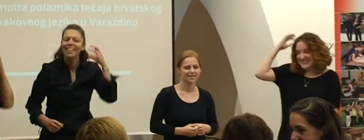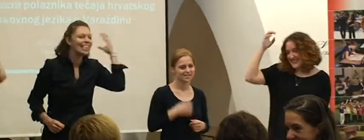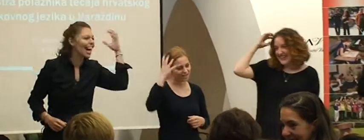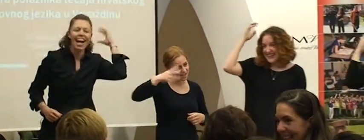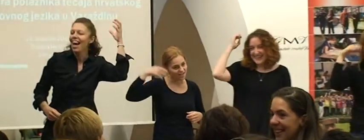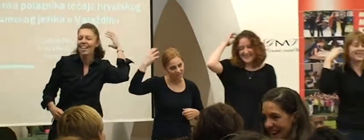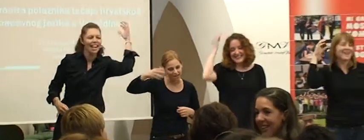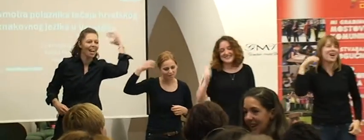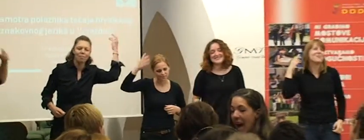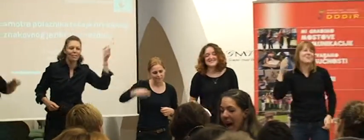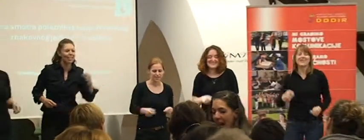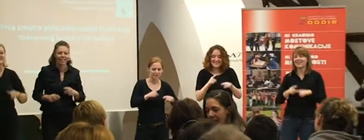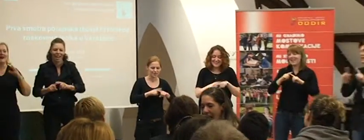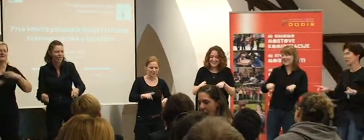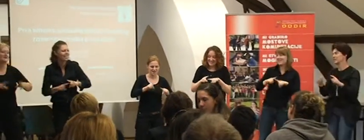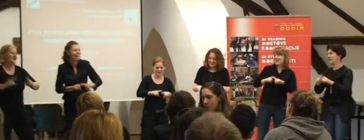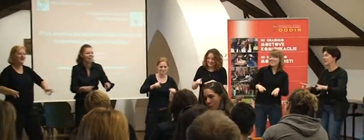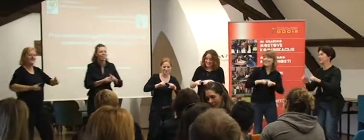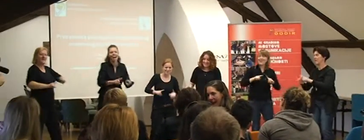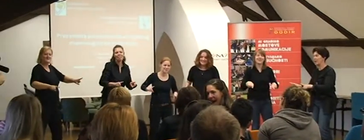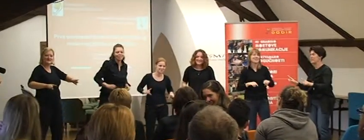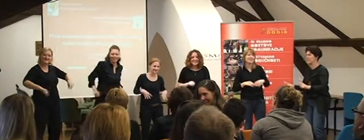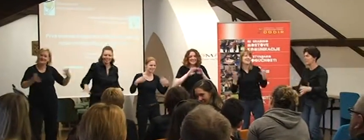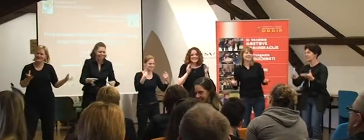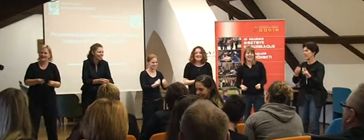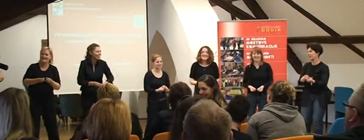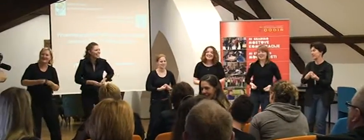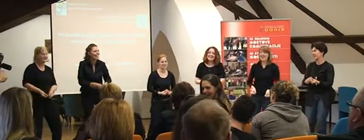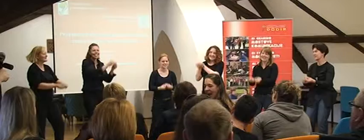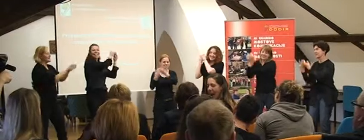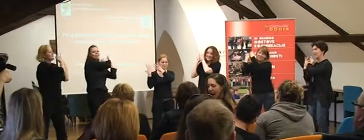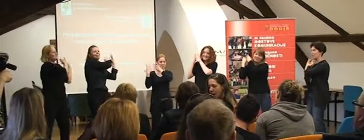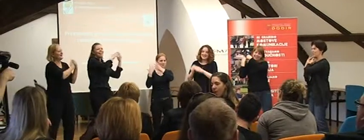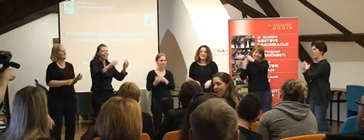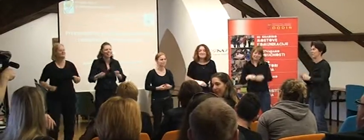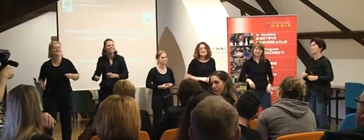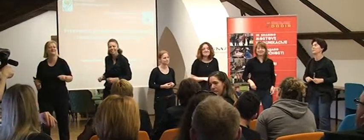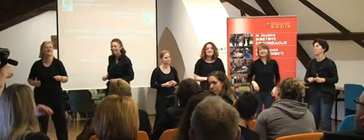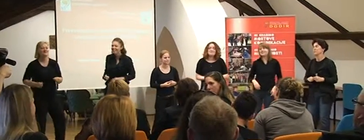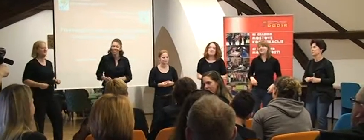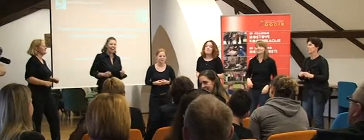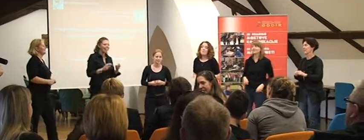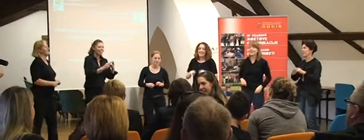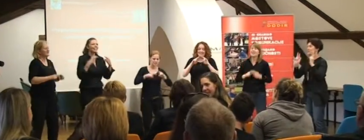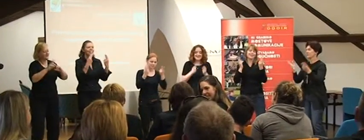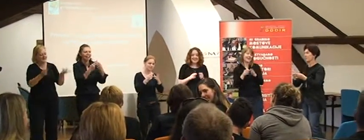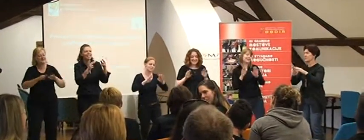Sanjam da ostavljam Sve iza sebe Svijet